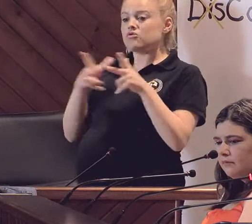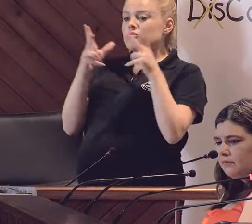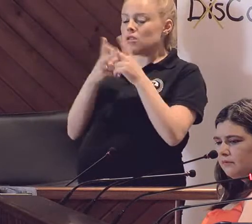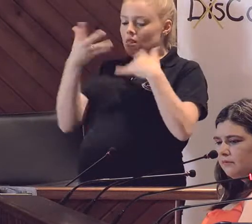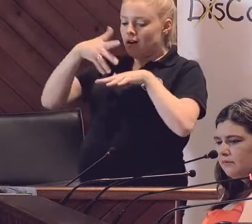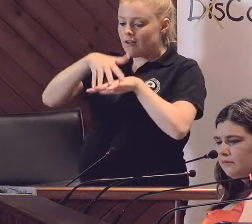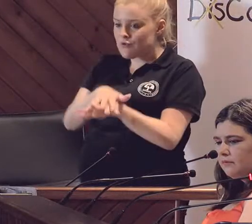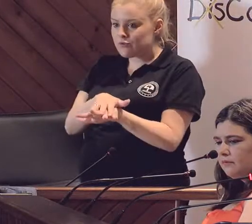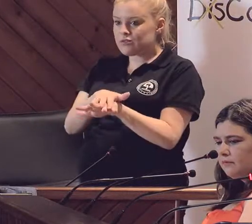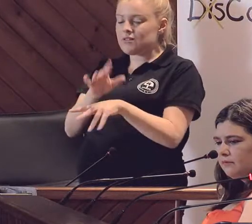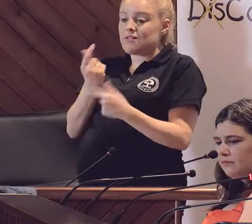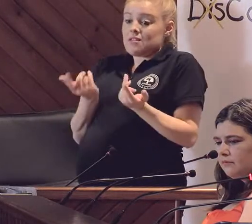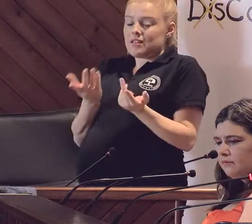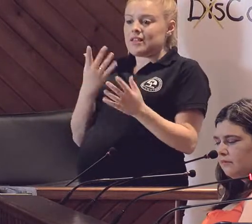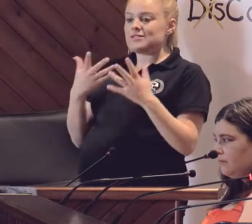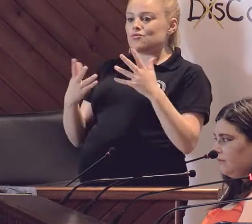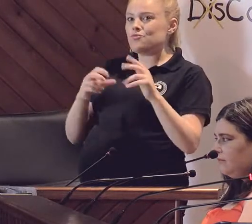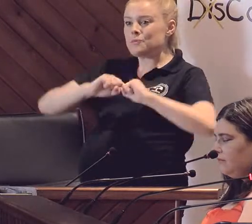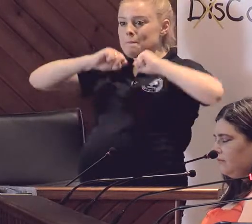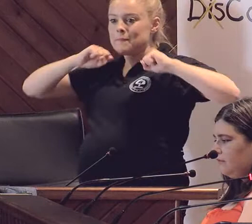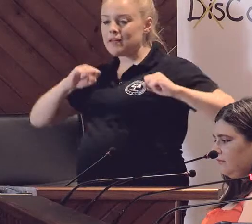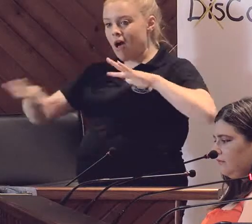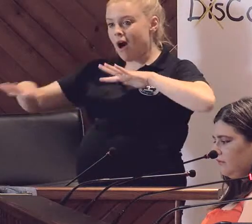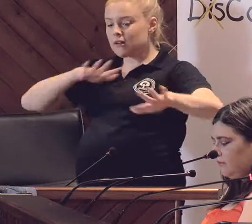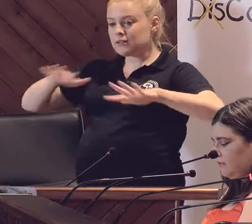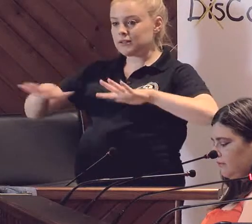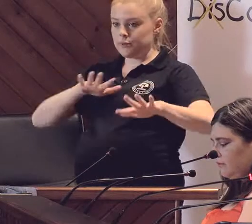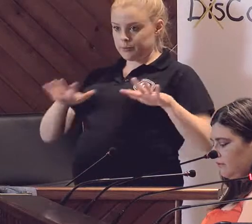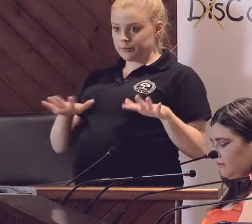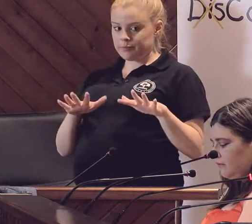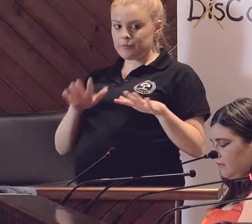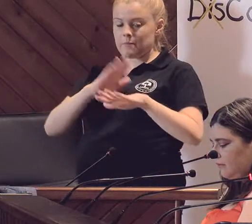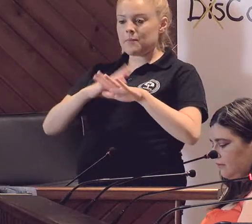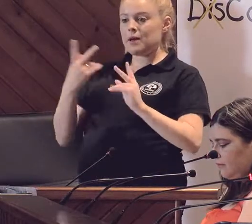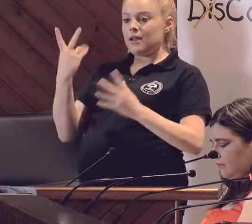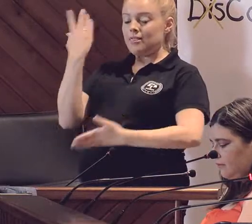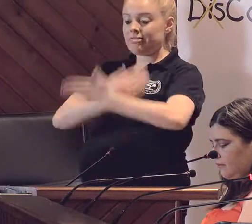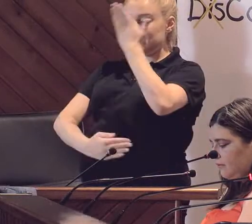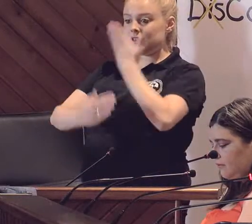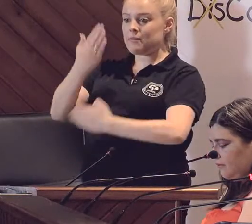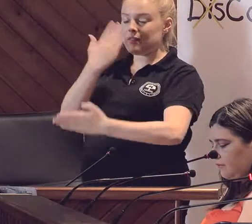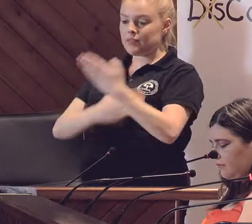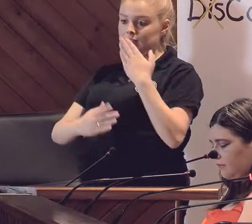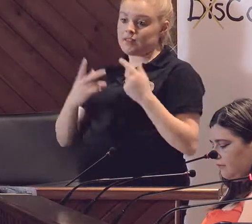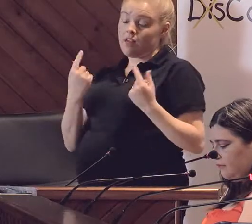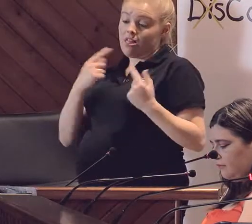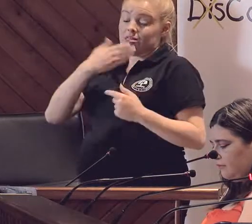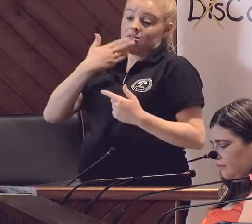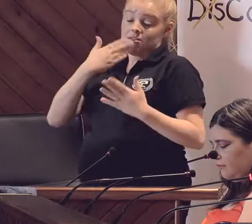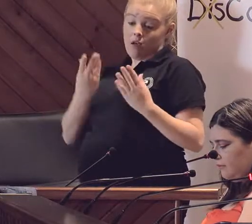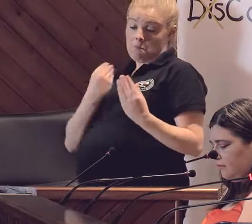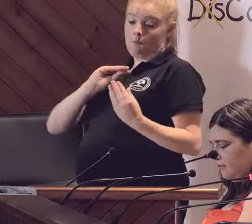que implica un envejecimiento activo para retrasar, aliviar o prevenir las discapacidades que la edad va aportando.